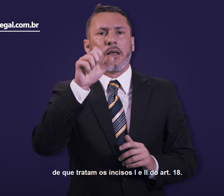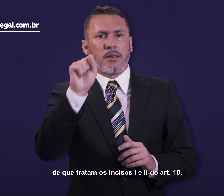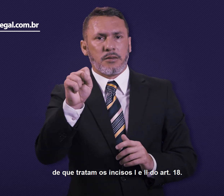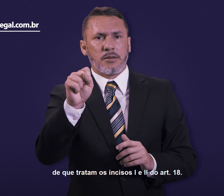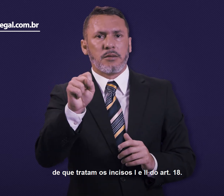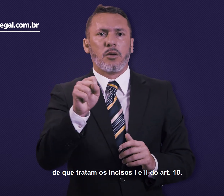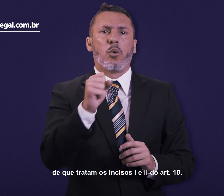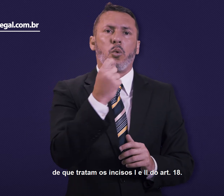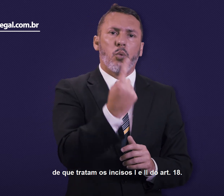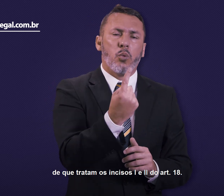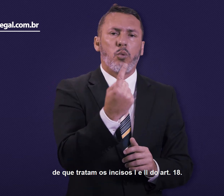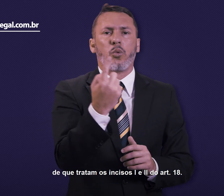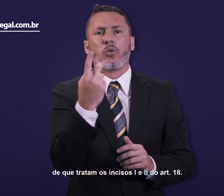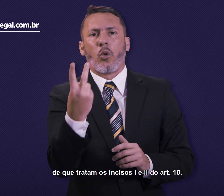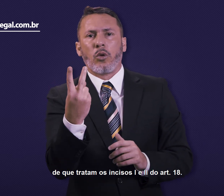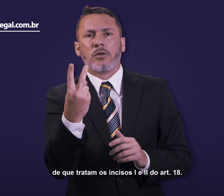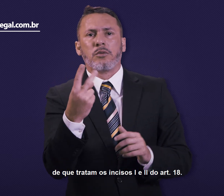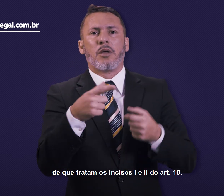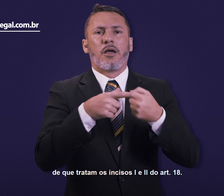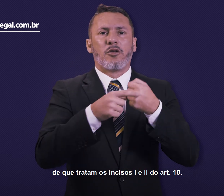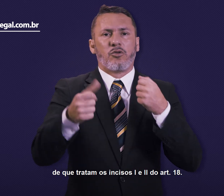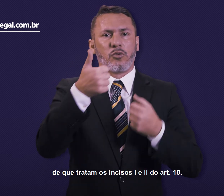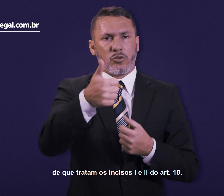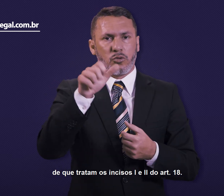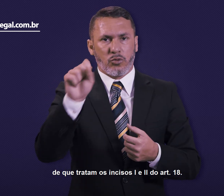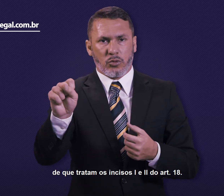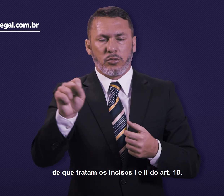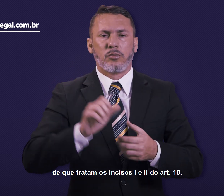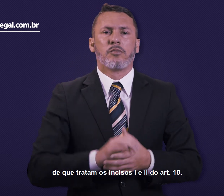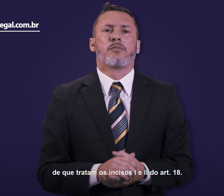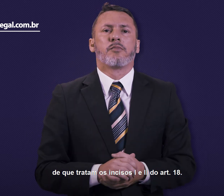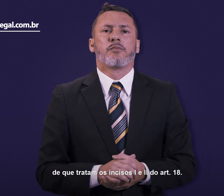tratam os incisos 1 e 2 do artigo 18.